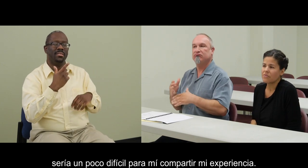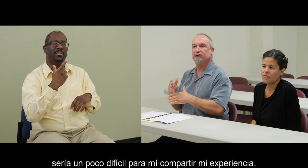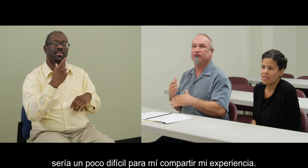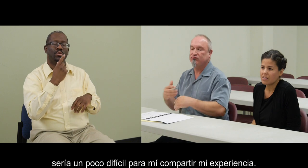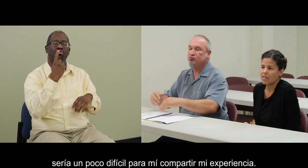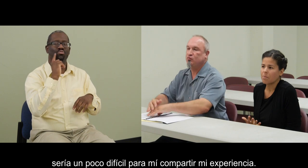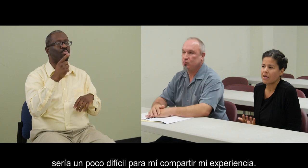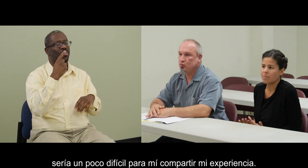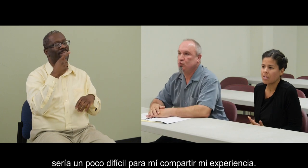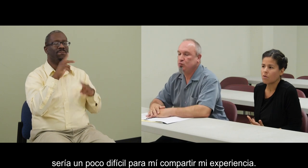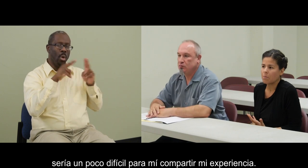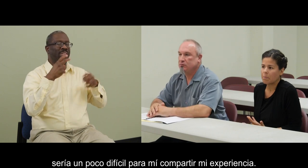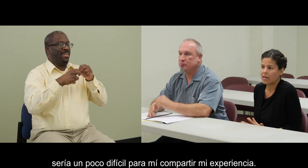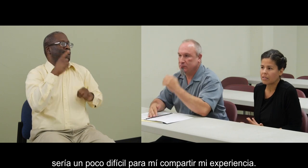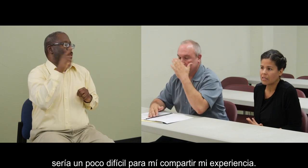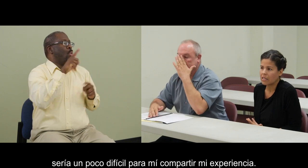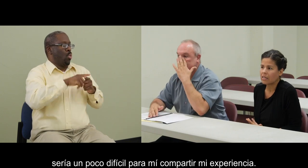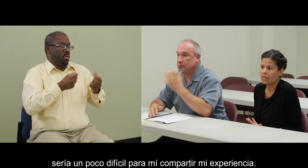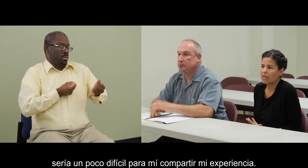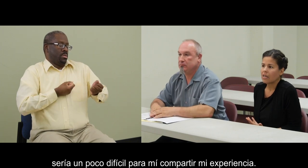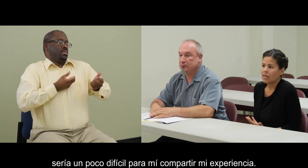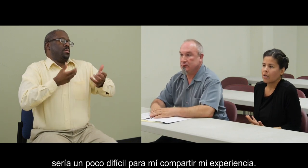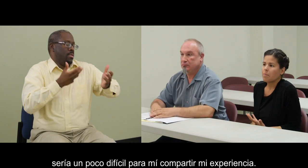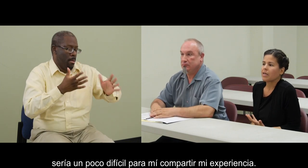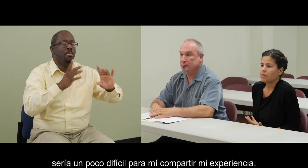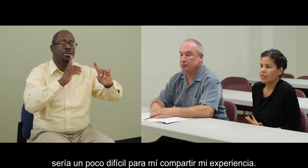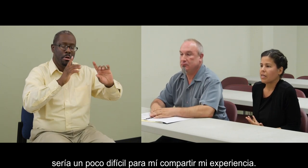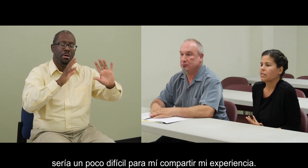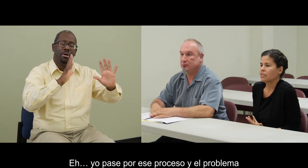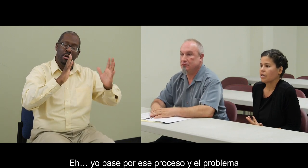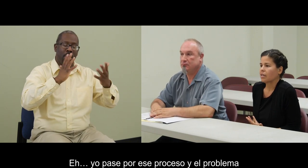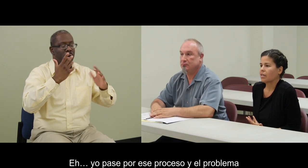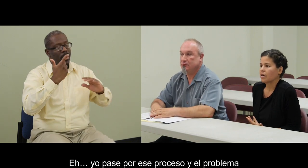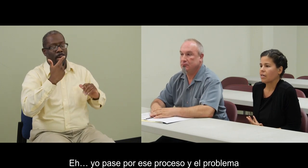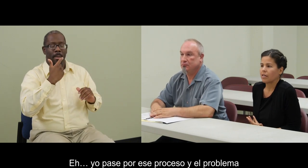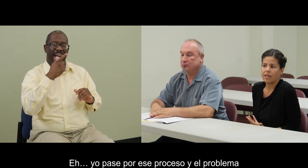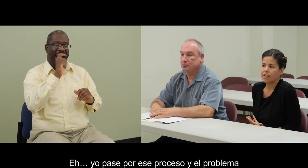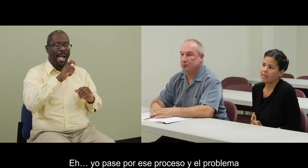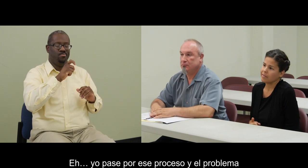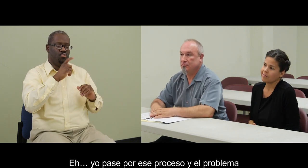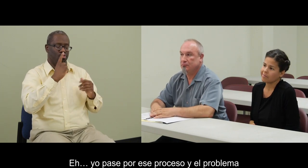un poco difícil para mí compartir mi experiencia.